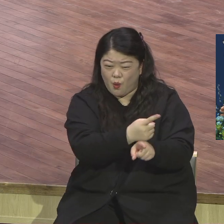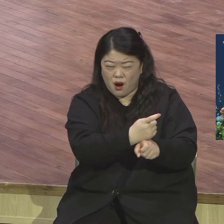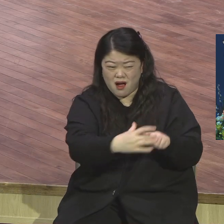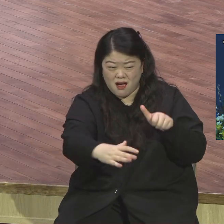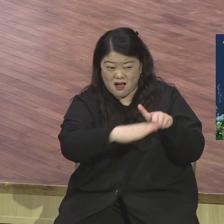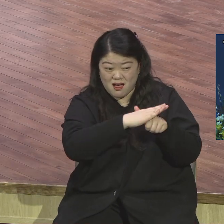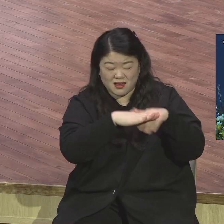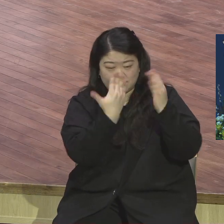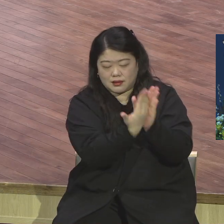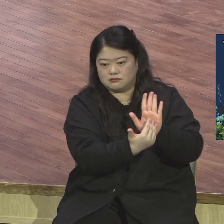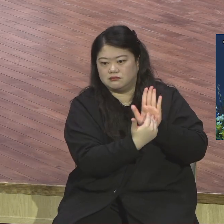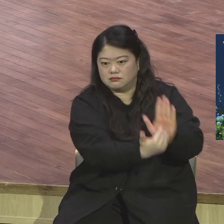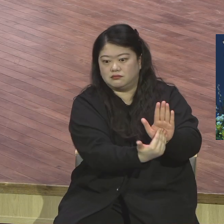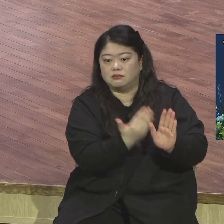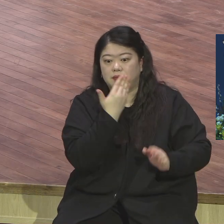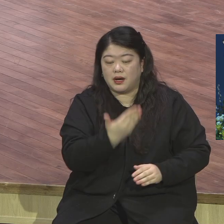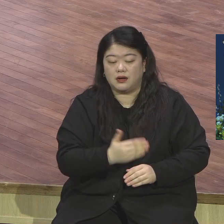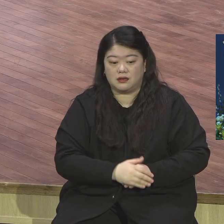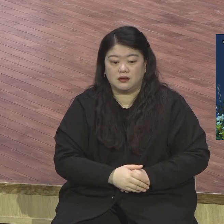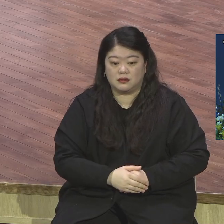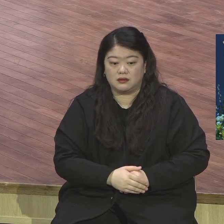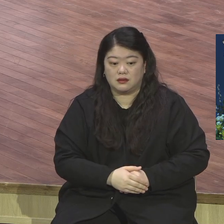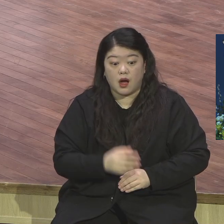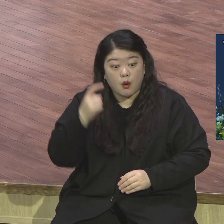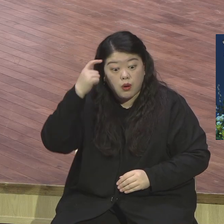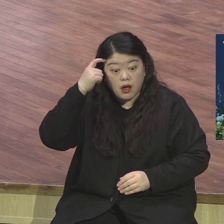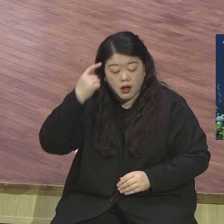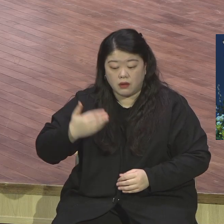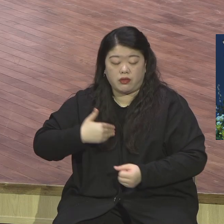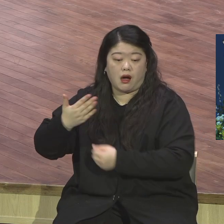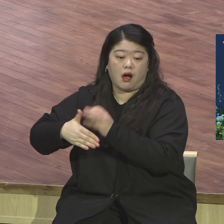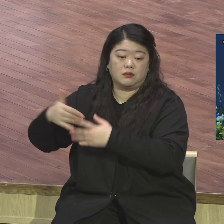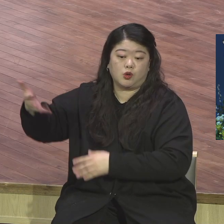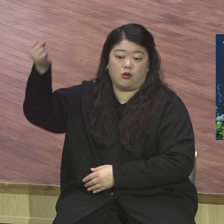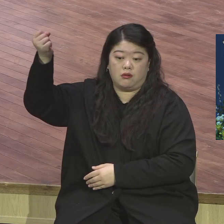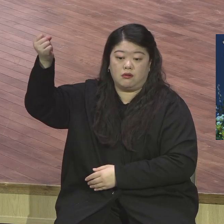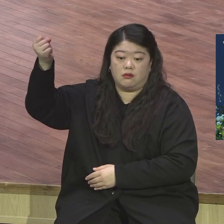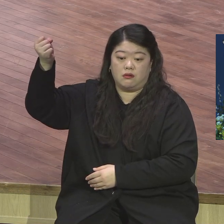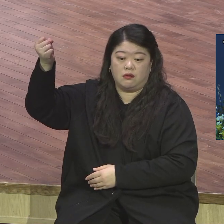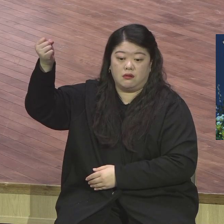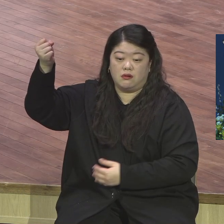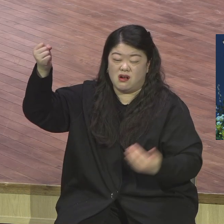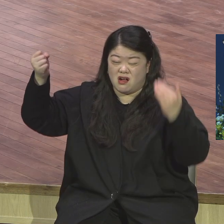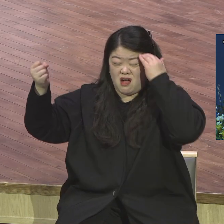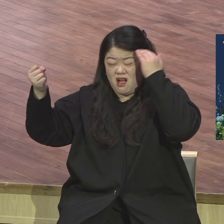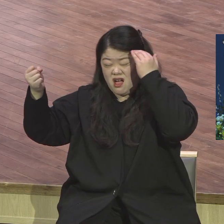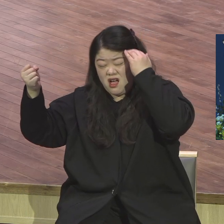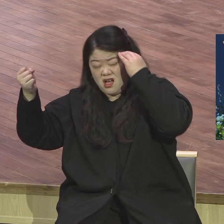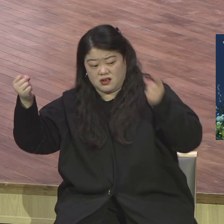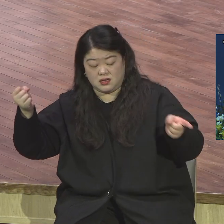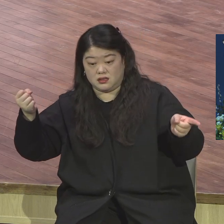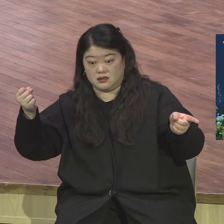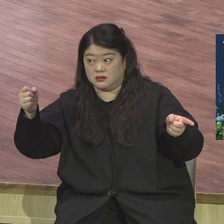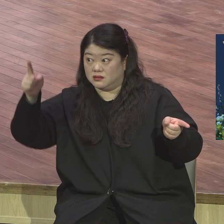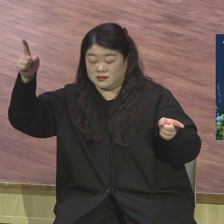막아줄게 다 죽여버릴게 너를 괴롭히고 힘들게 한 자들 너를 힘들게 한 너를 방해하는 자들 내가 다 막아줄게